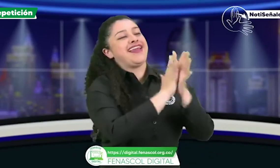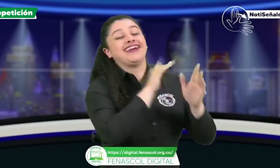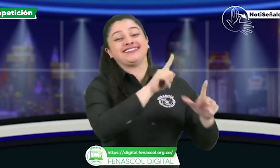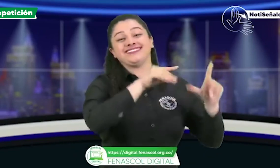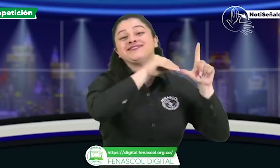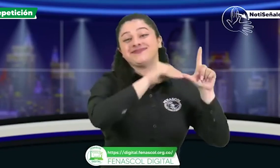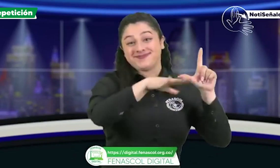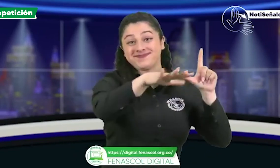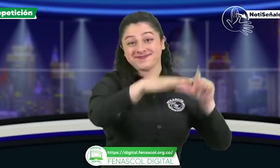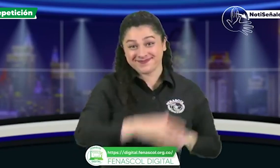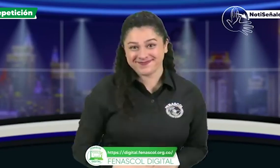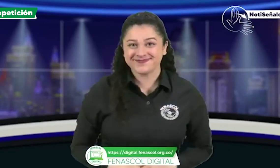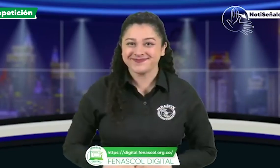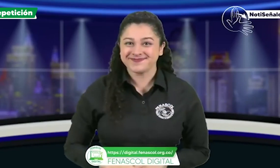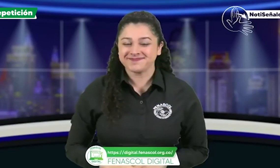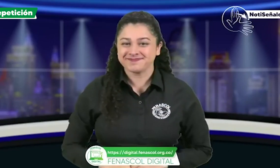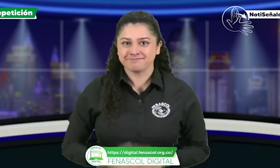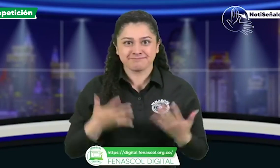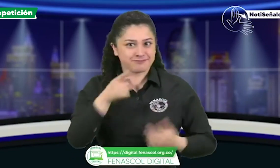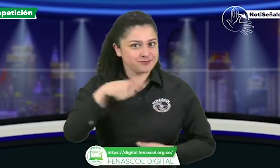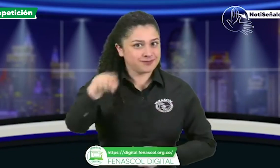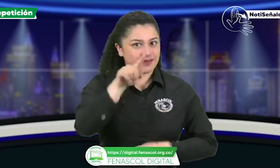y allí van a poder tener acceso a la información.